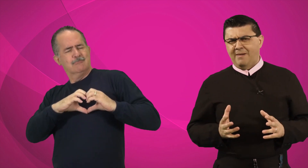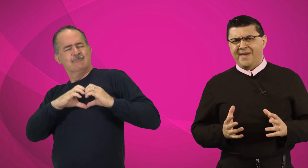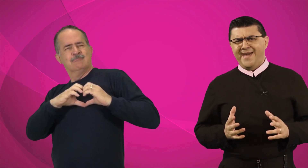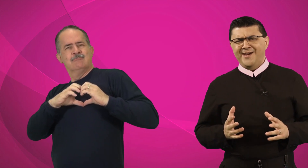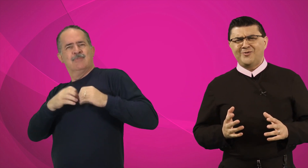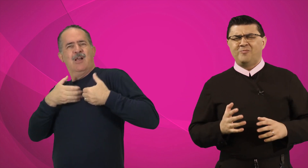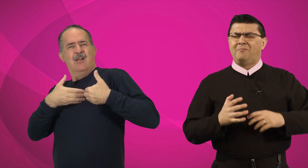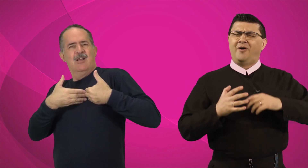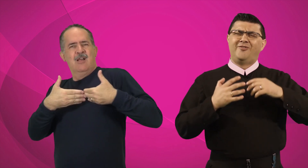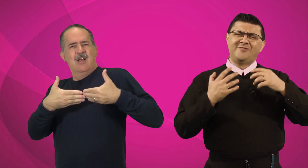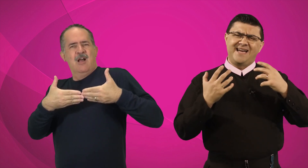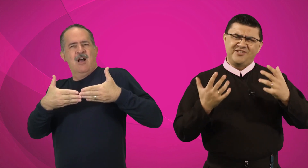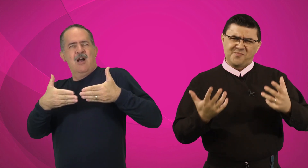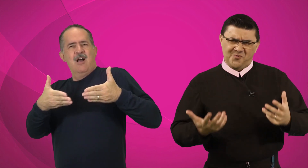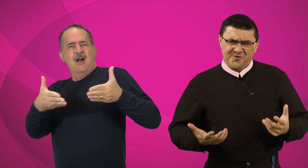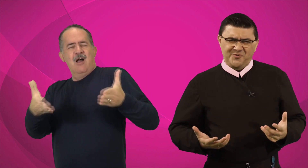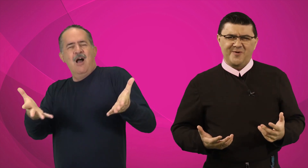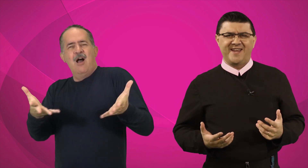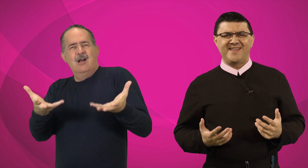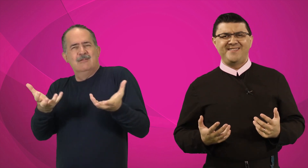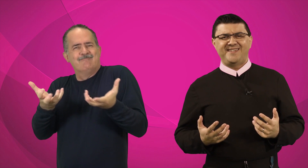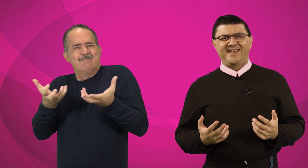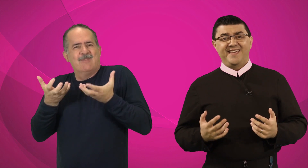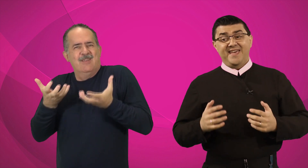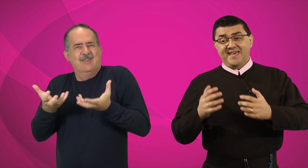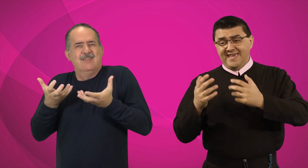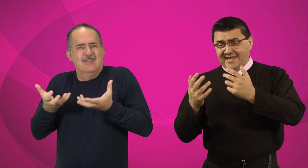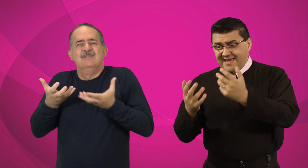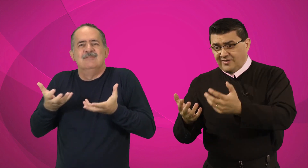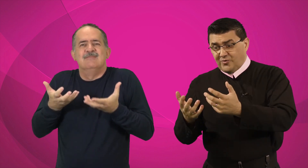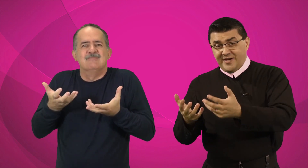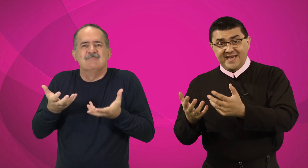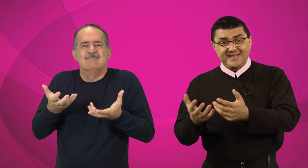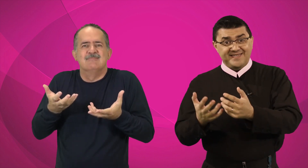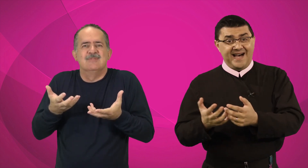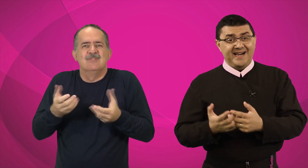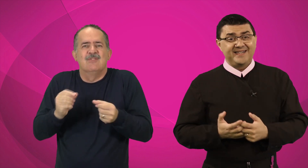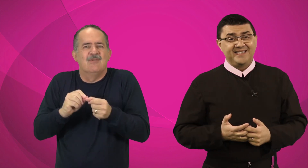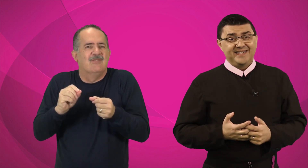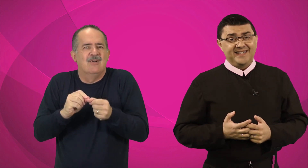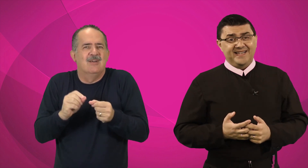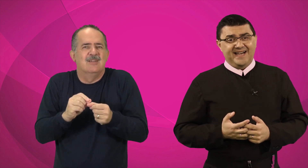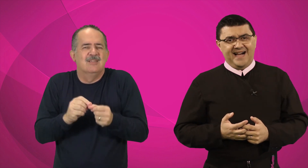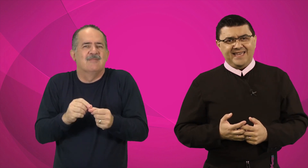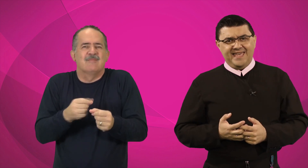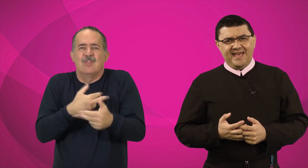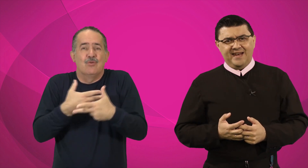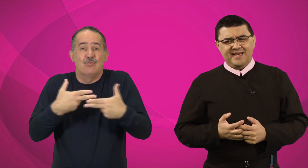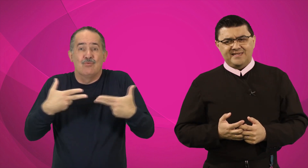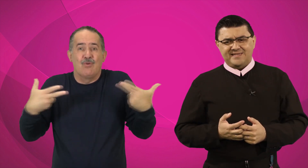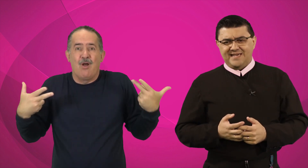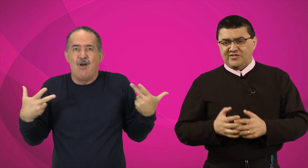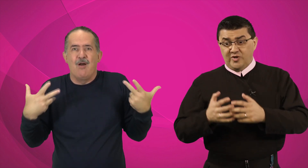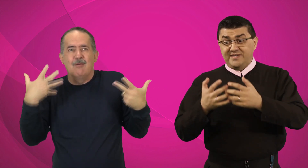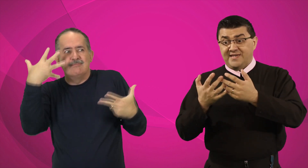aberto, com uma boa vontade muito grande, querendo realizar aquelas ações